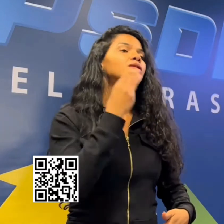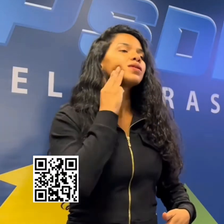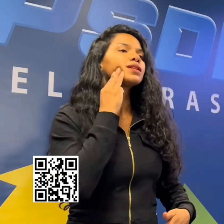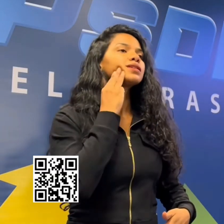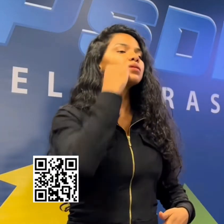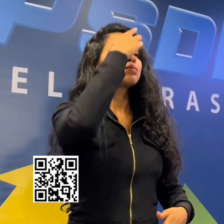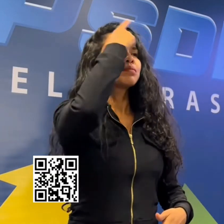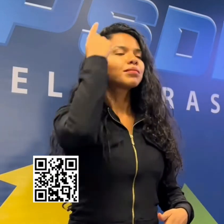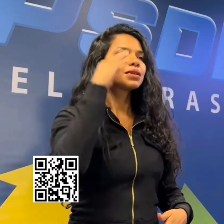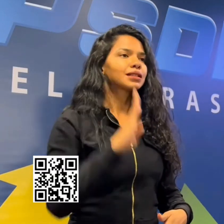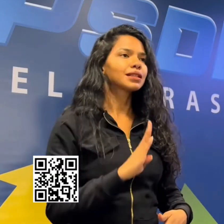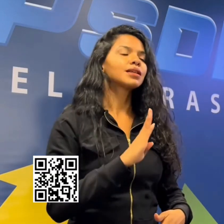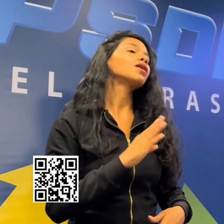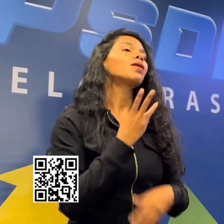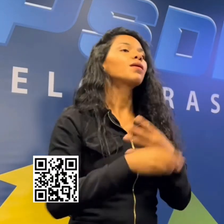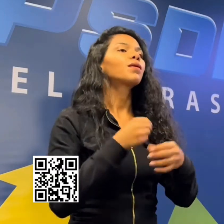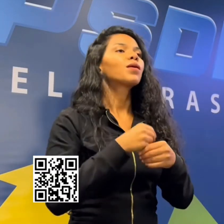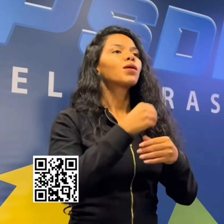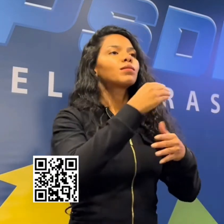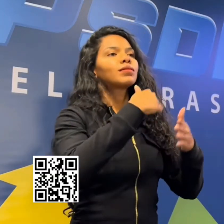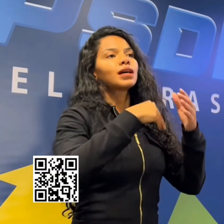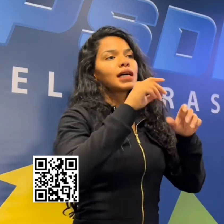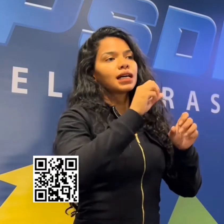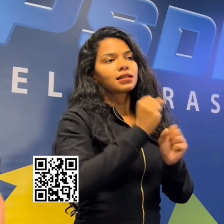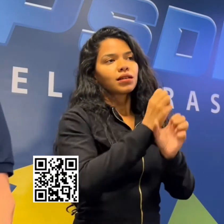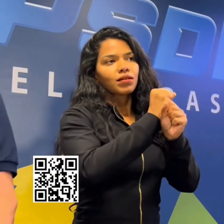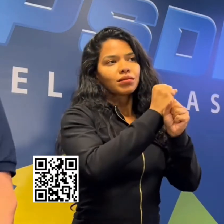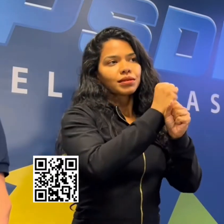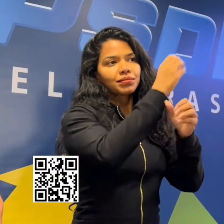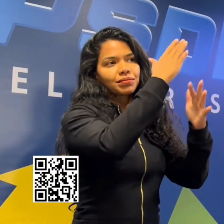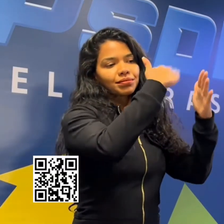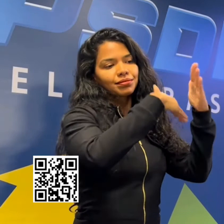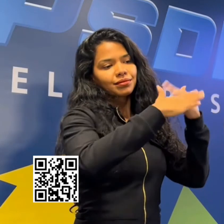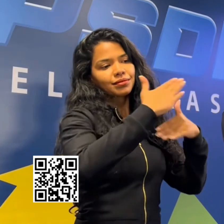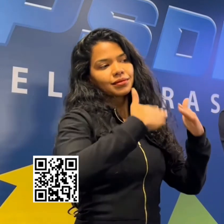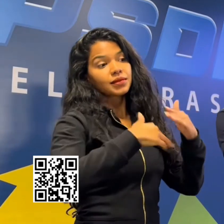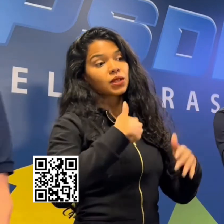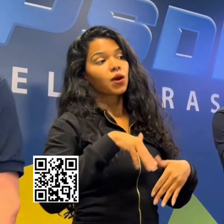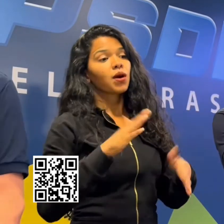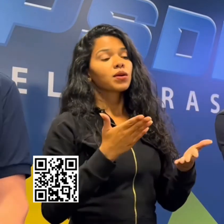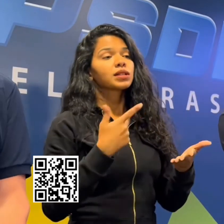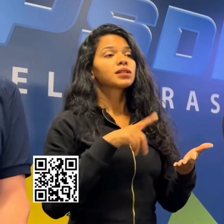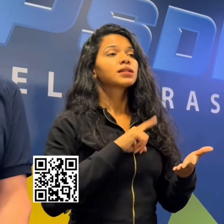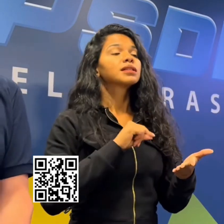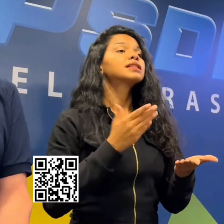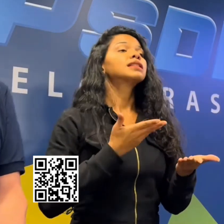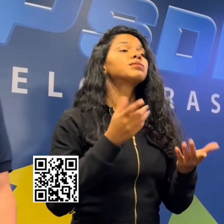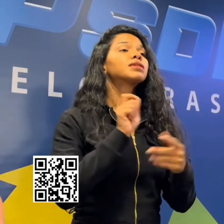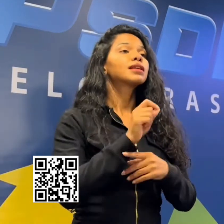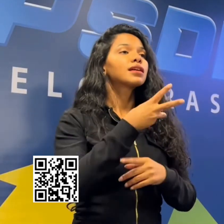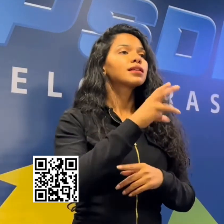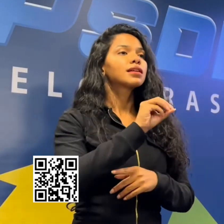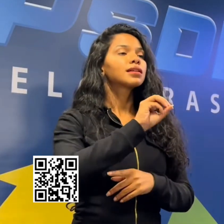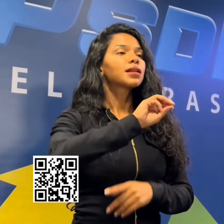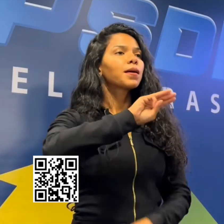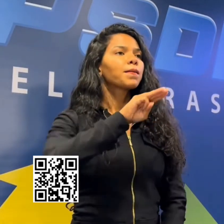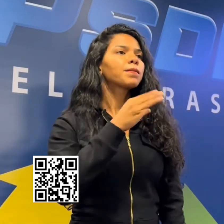diminuiu e as reformas não avançaram. Nós temos hoje 30 milhões de brasileiros